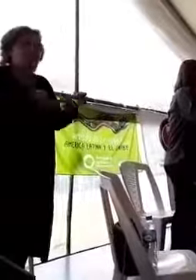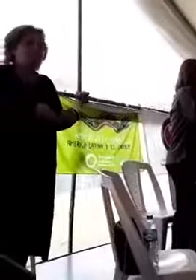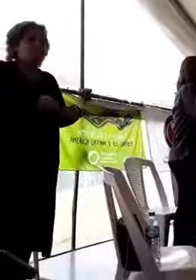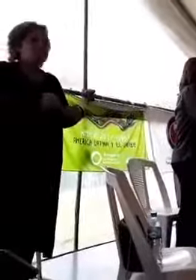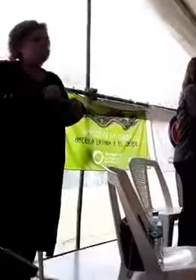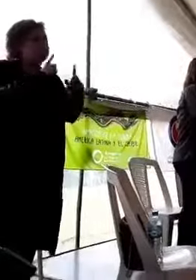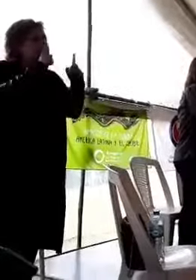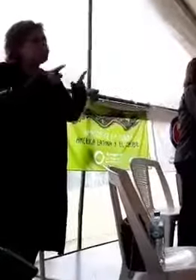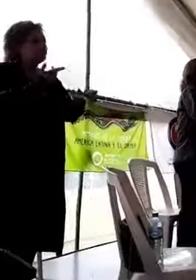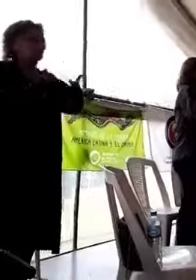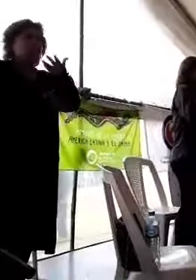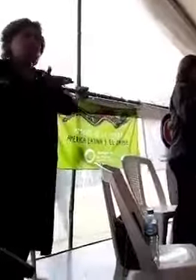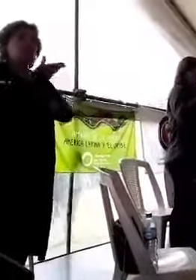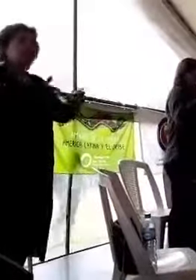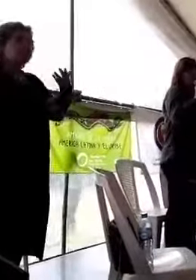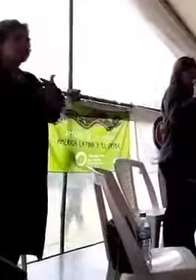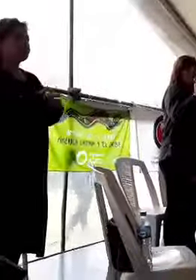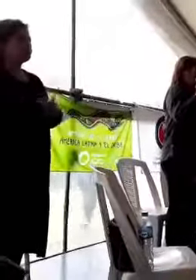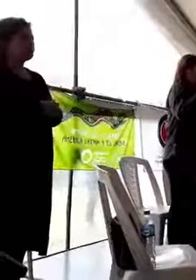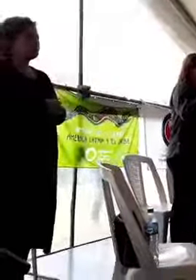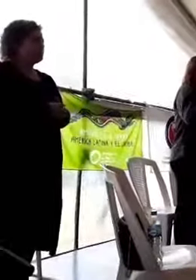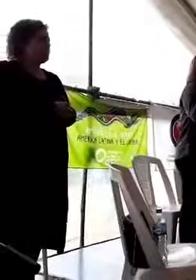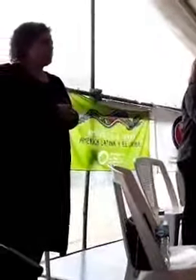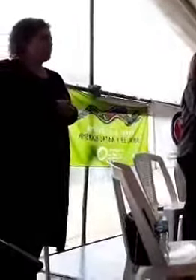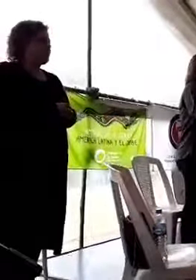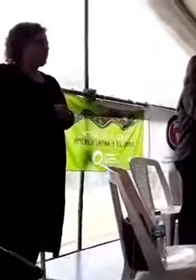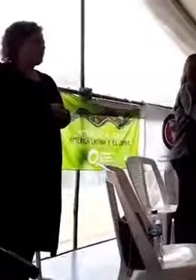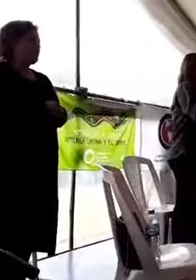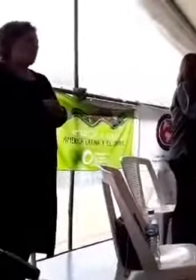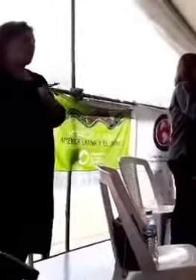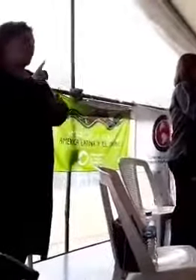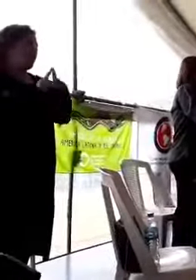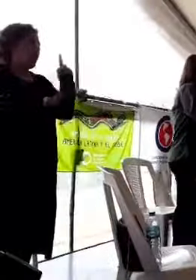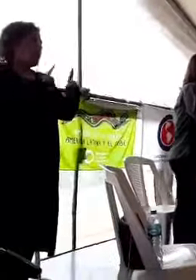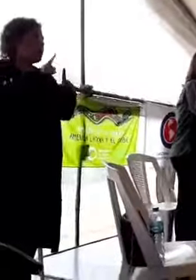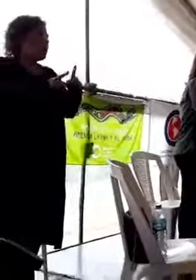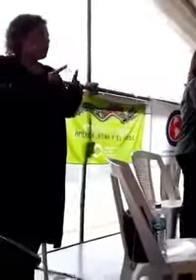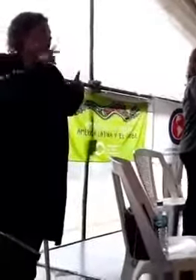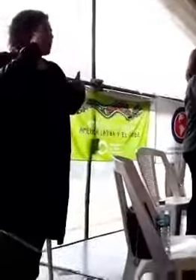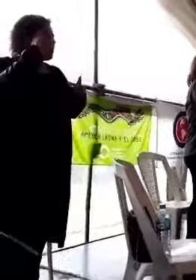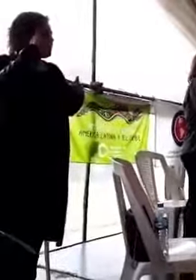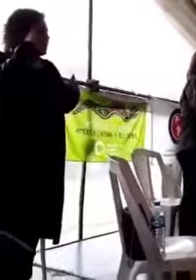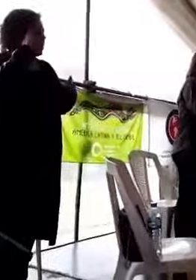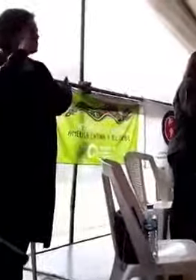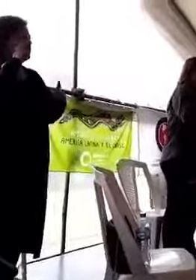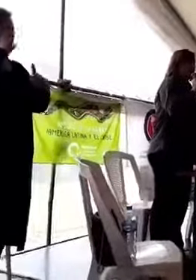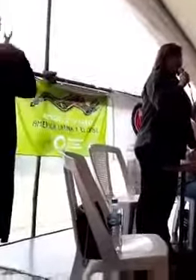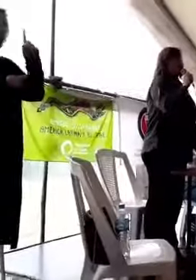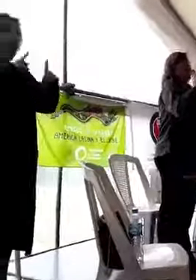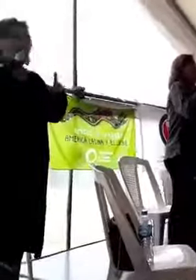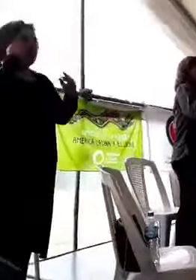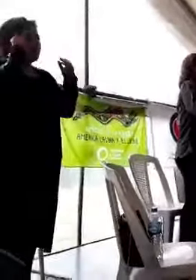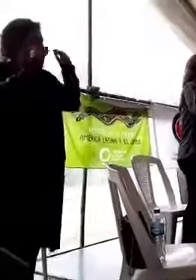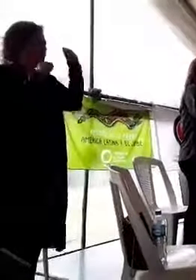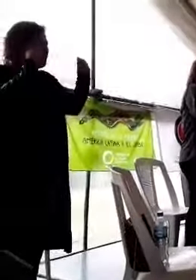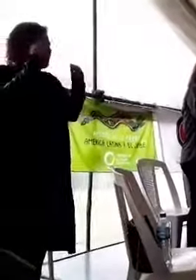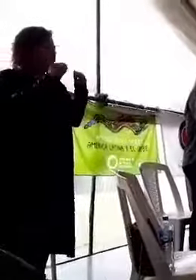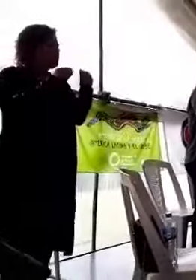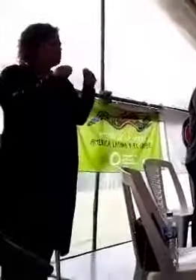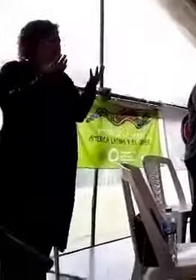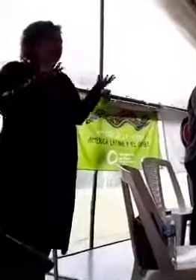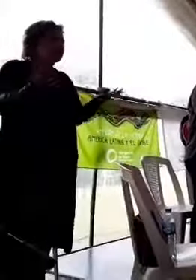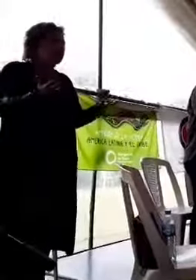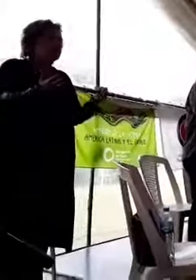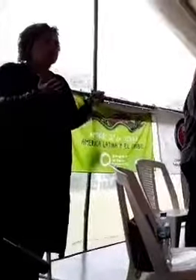também compartilhar muitas das nossas reflexões e preocupações que têm